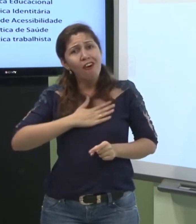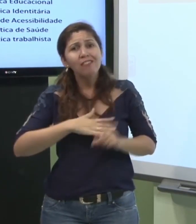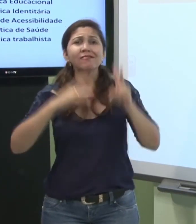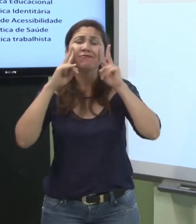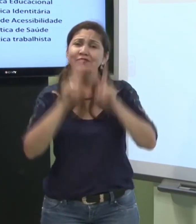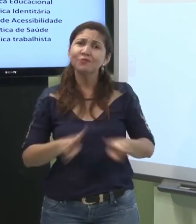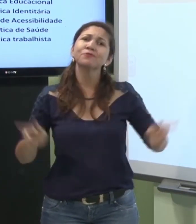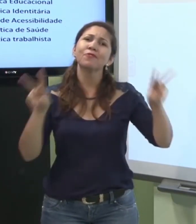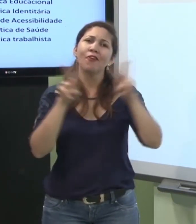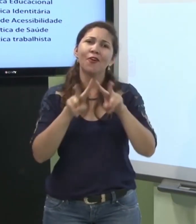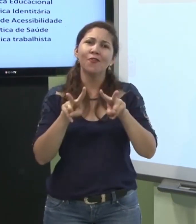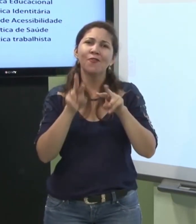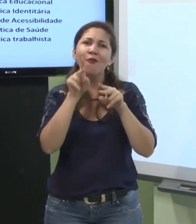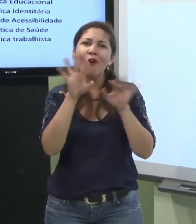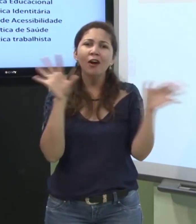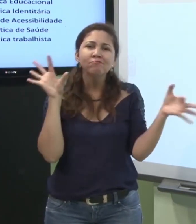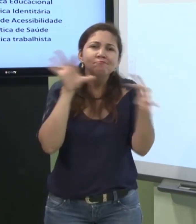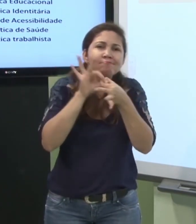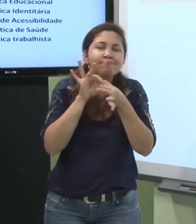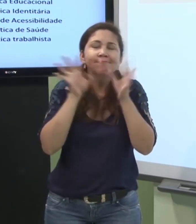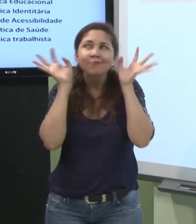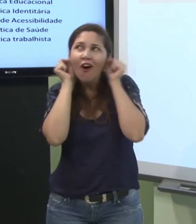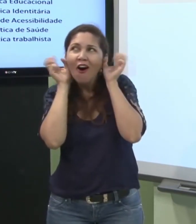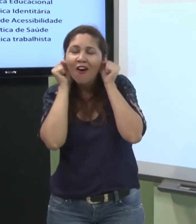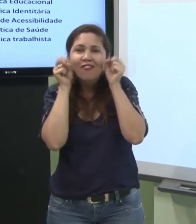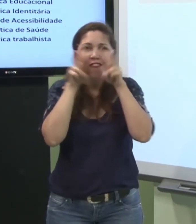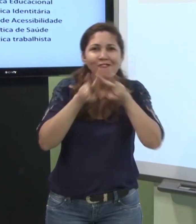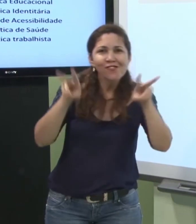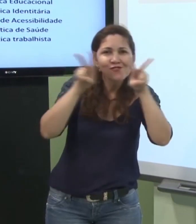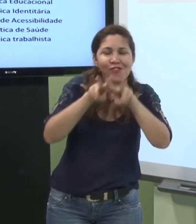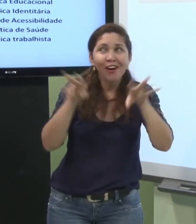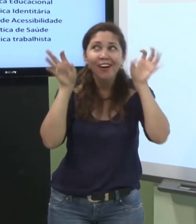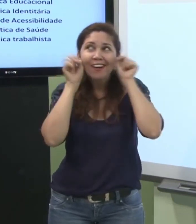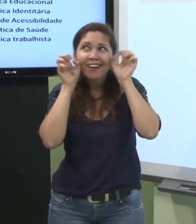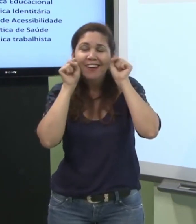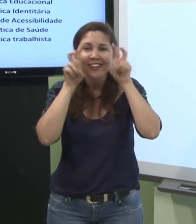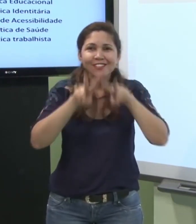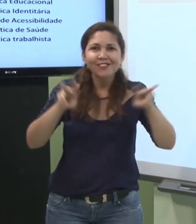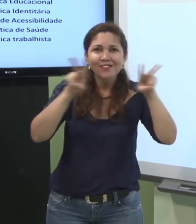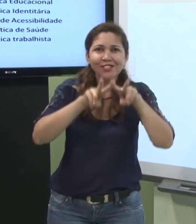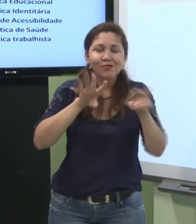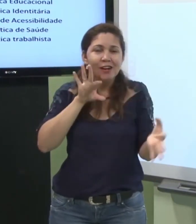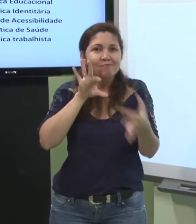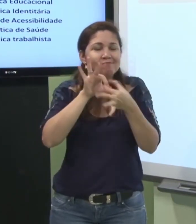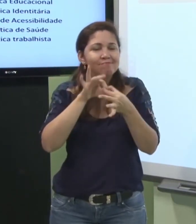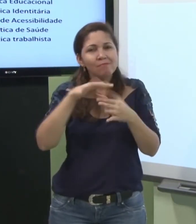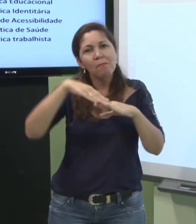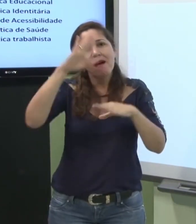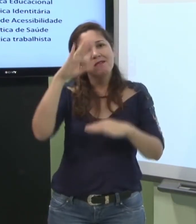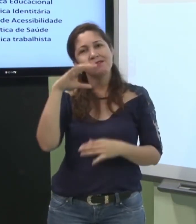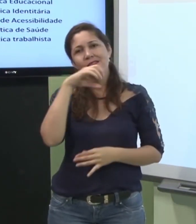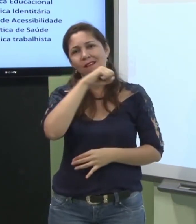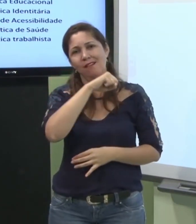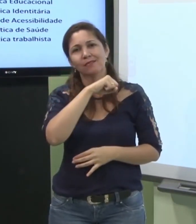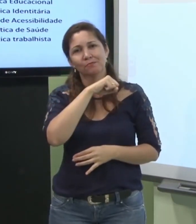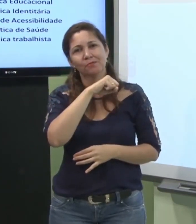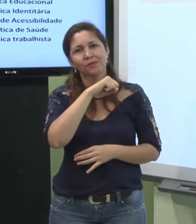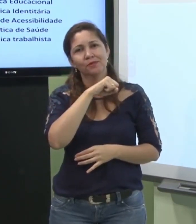ouvindo ouvindo isso não vai ter uma boa perspectiva mas o visual não vai ajudar só o surdo